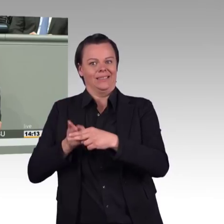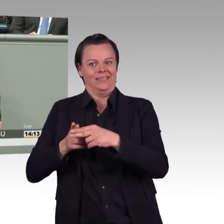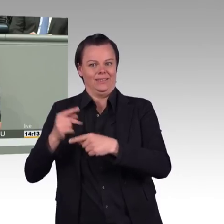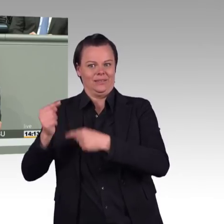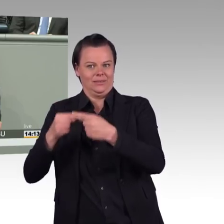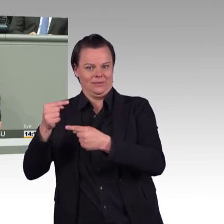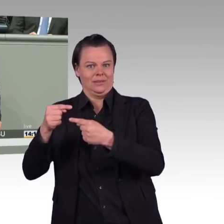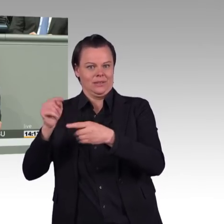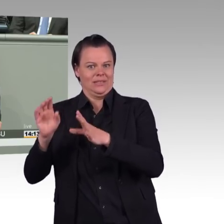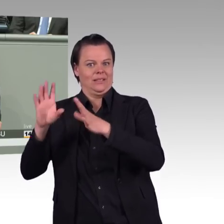drei Milligramm sichtbar.